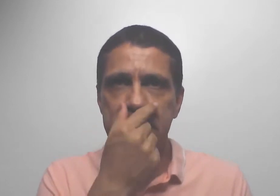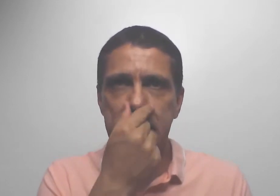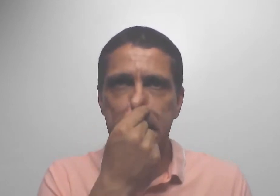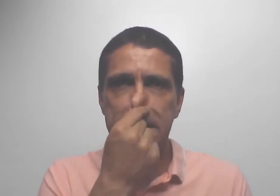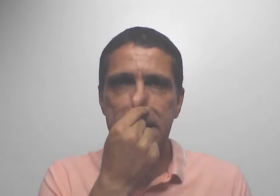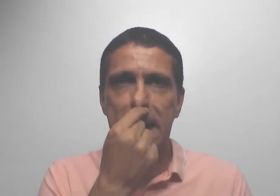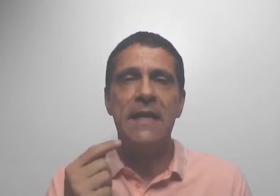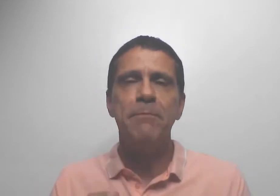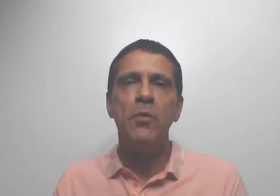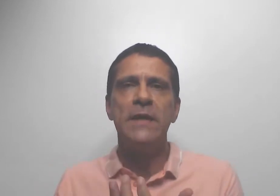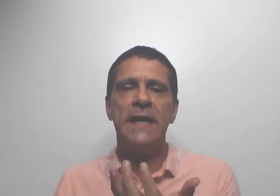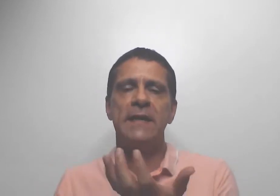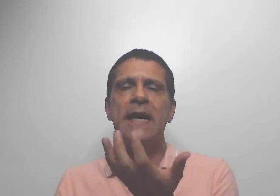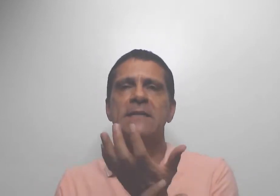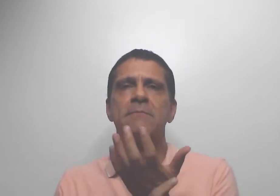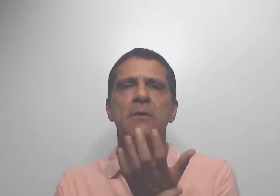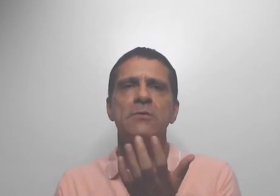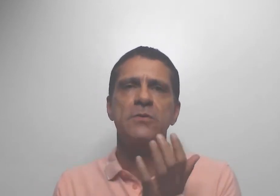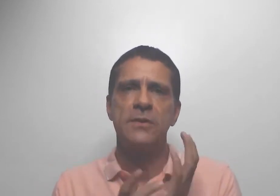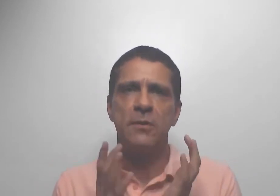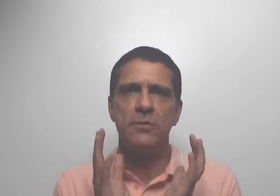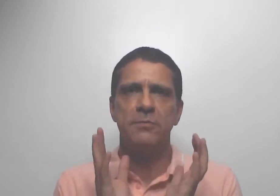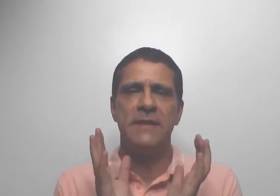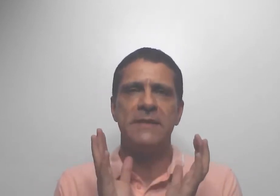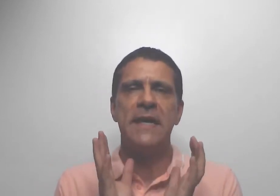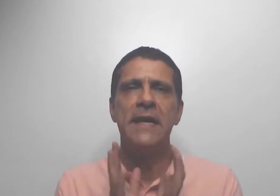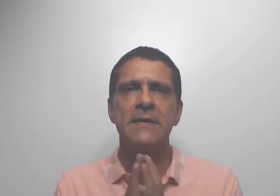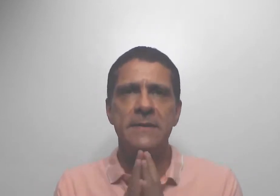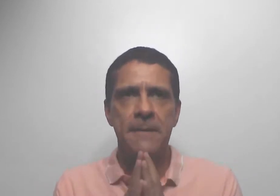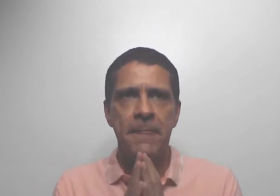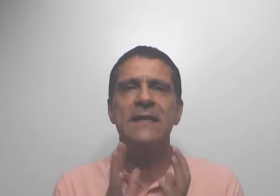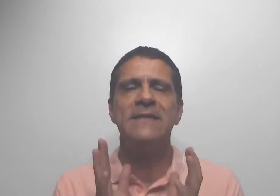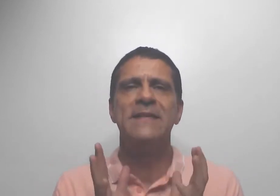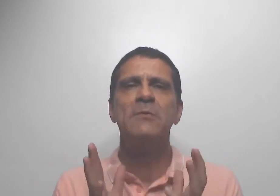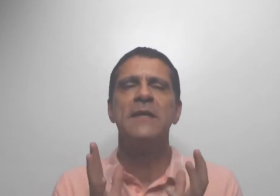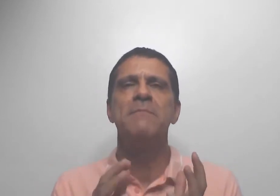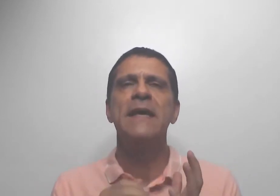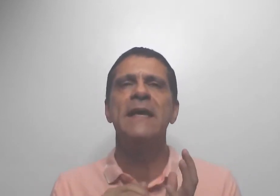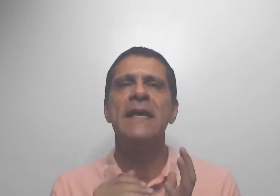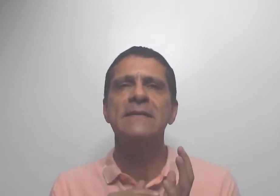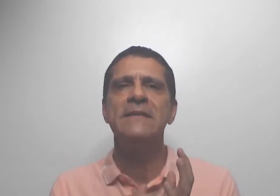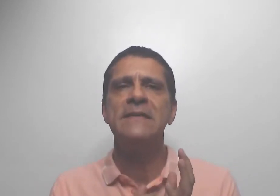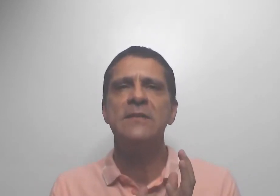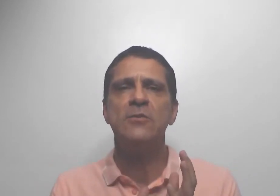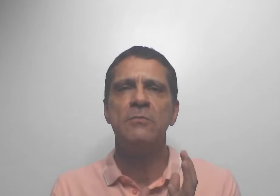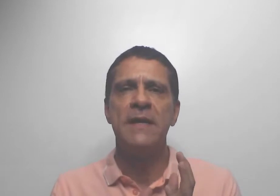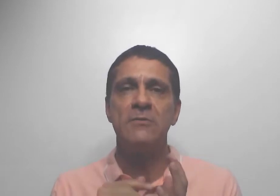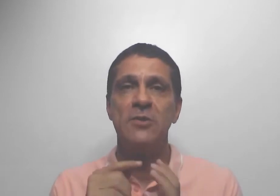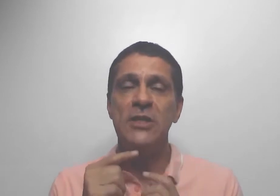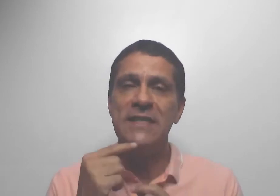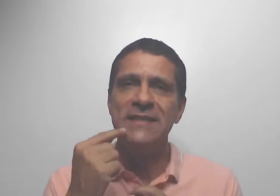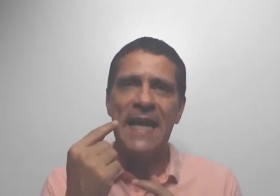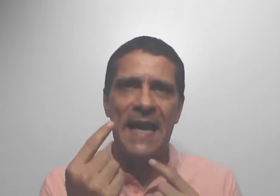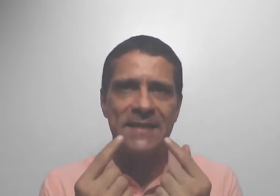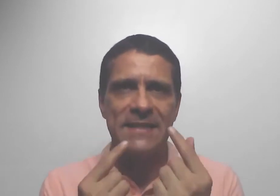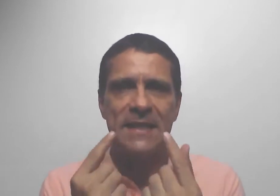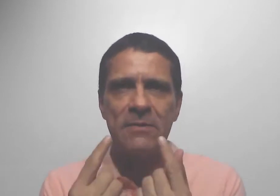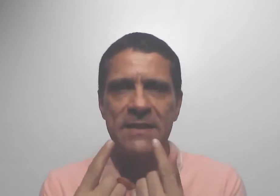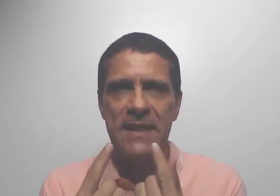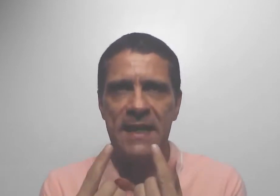paciente. Até porque as mãos dos seus pacientes, elas são também esses instrumentos de interação das